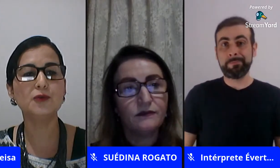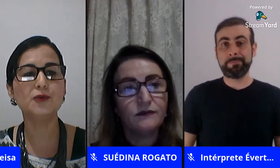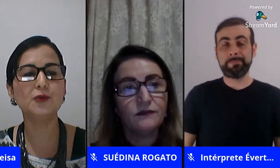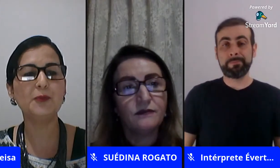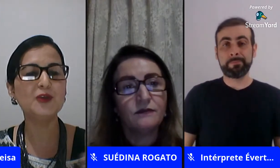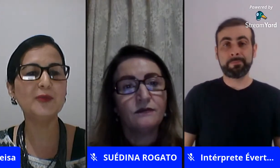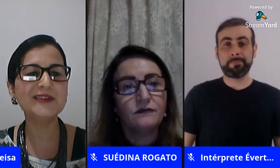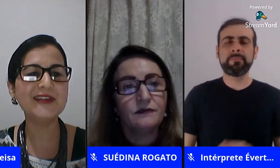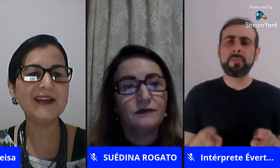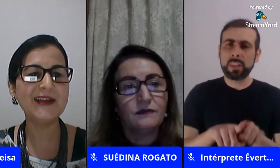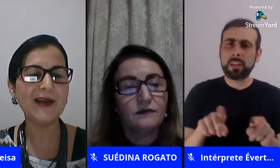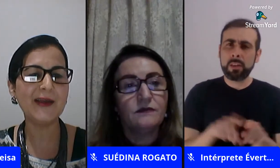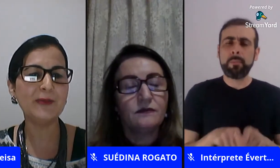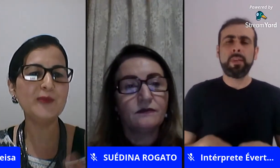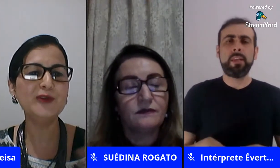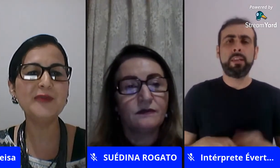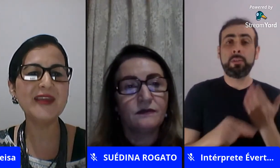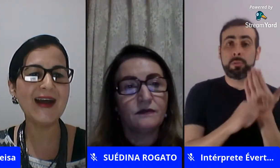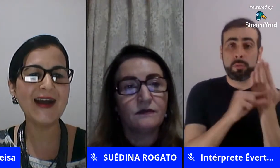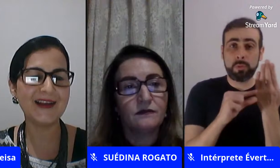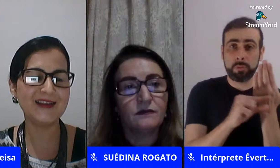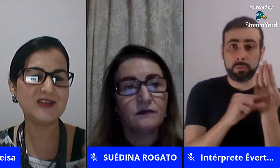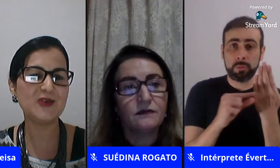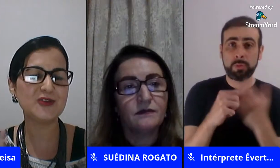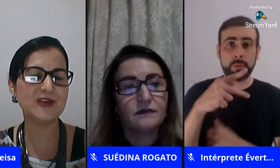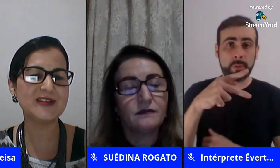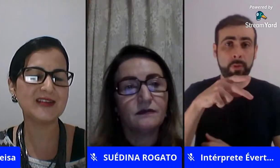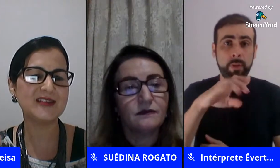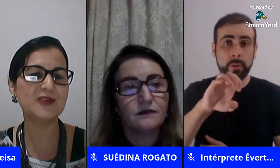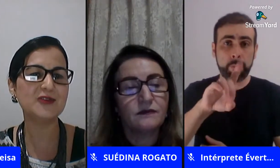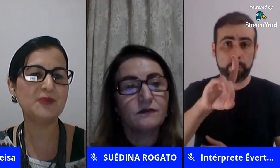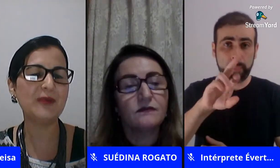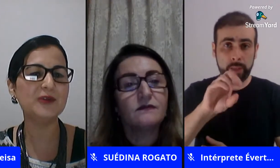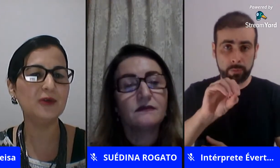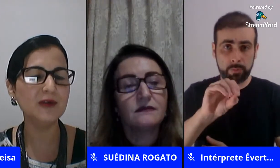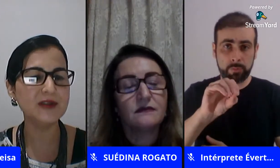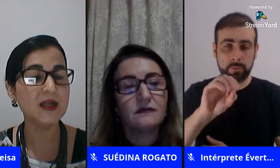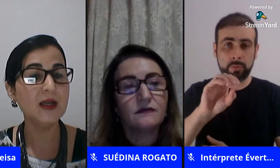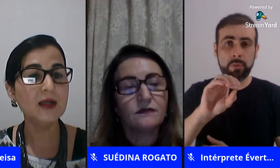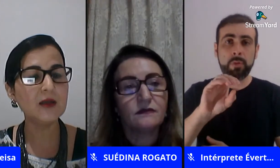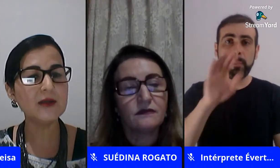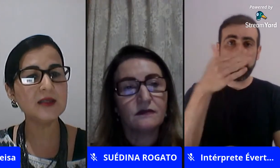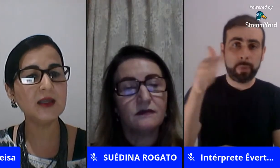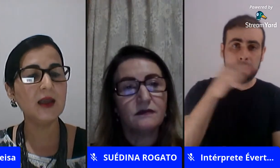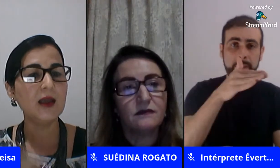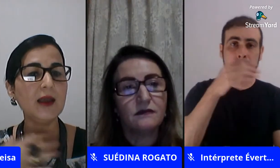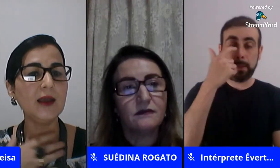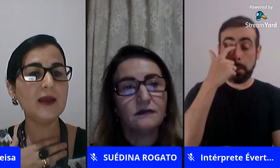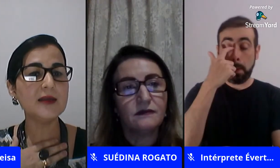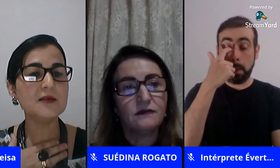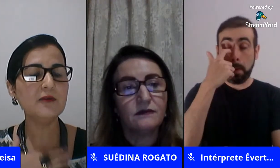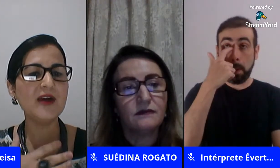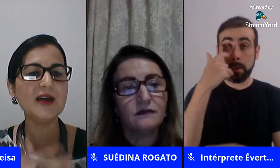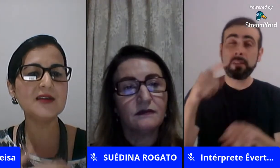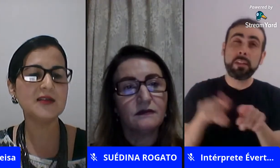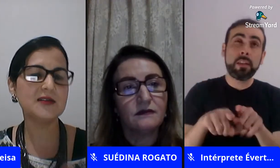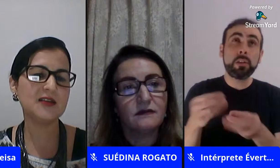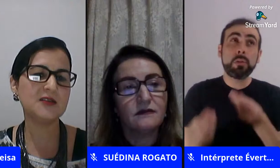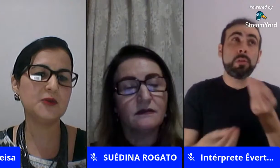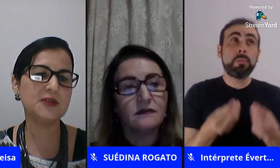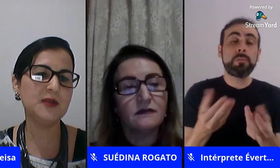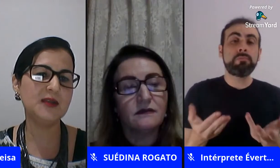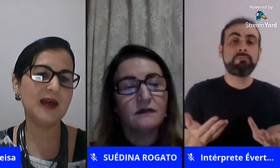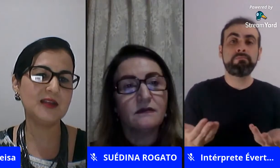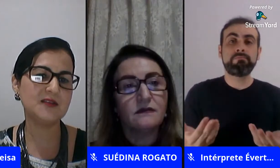do Pedro Bandeira é proibido miar que desconstrói essa questão de padrões então assim são várias